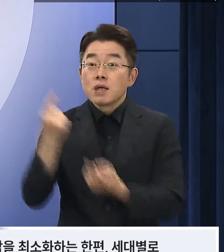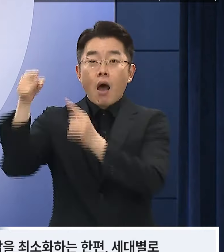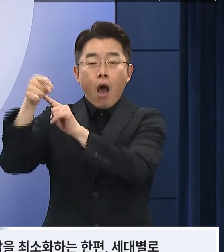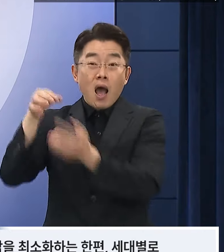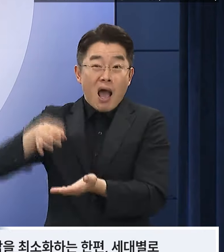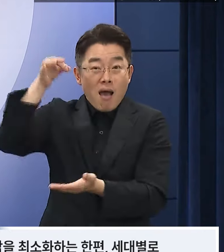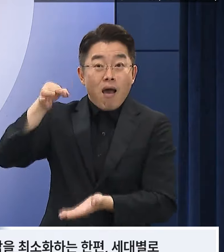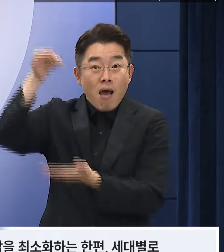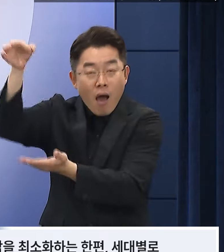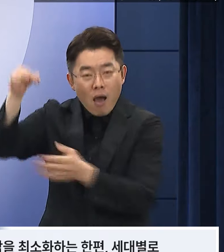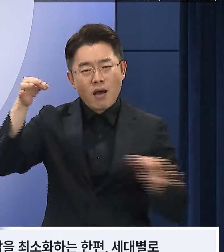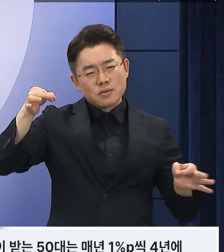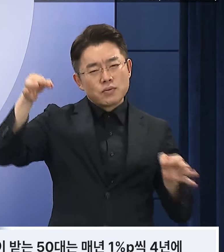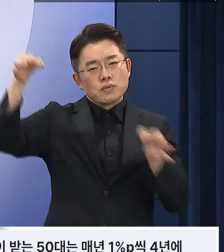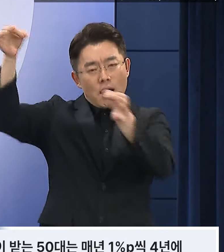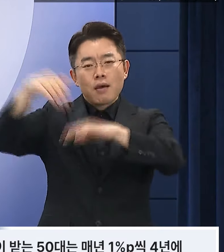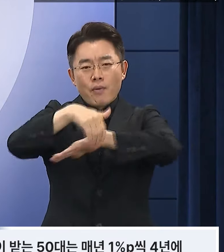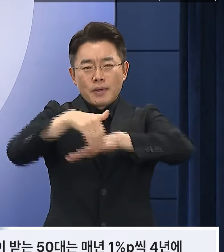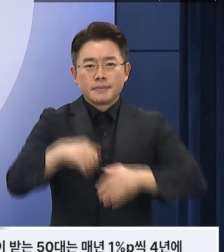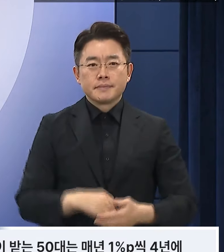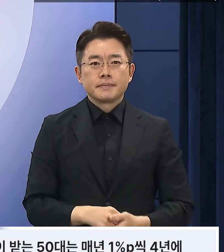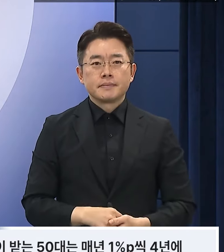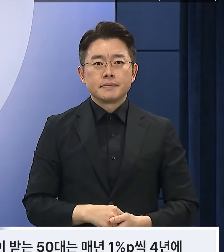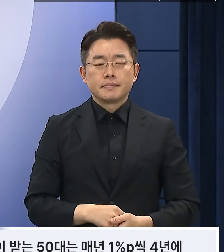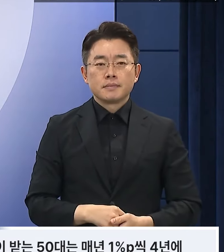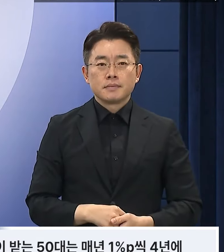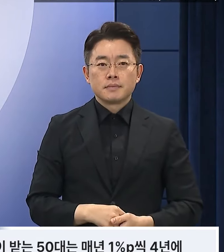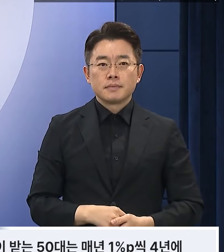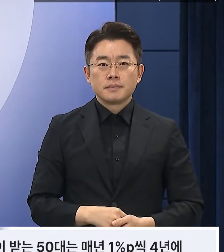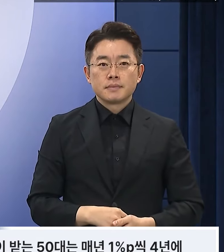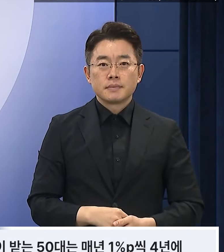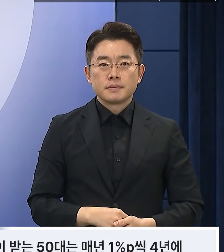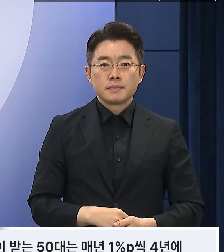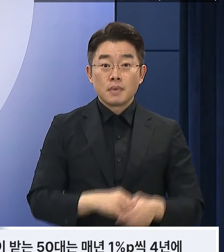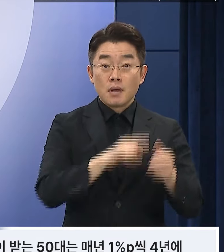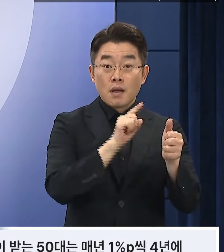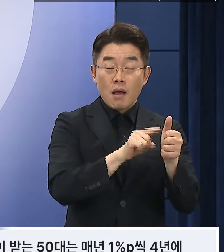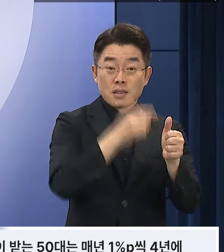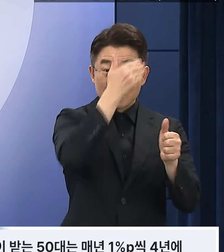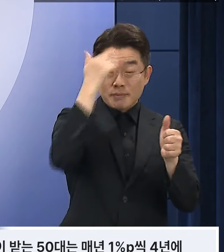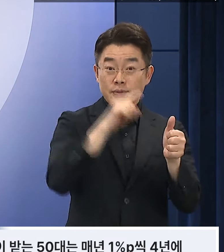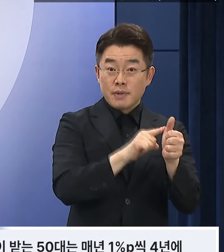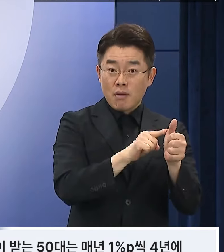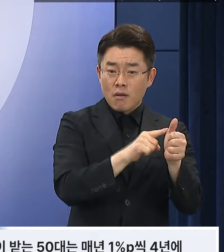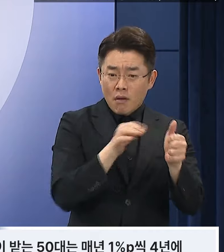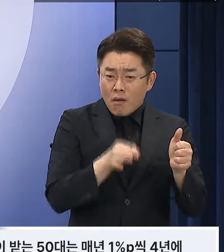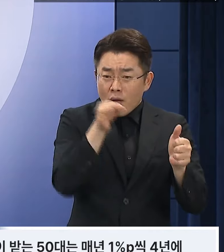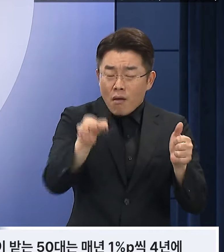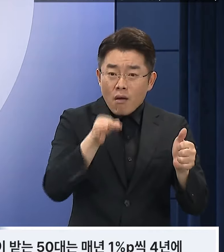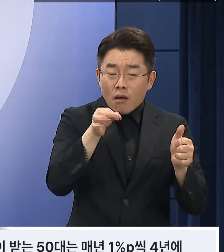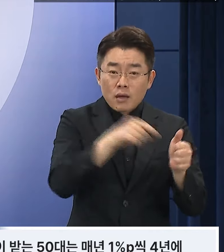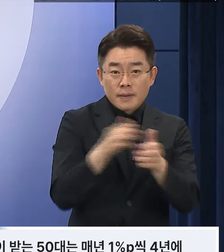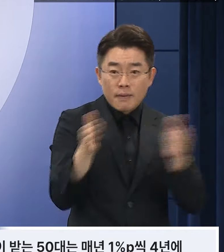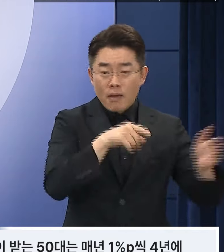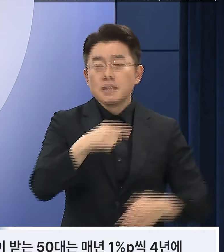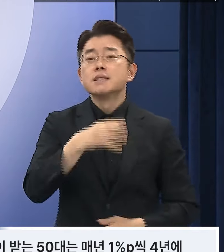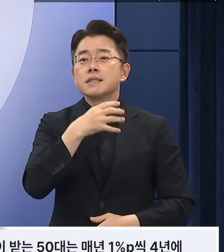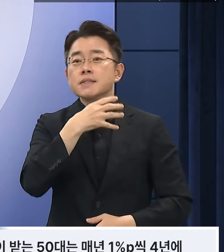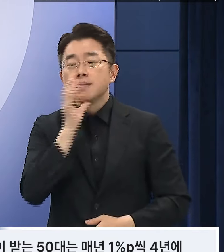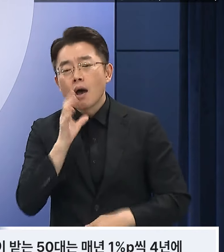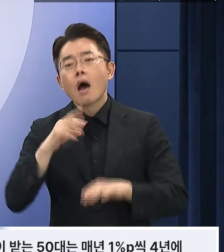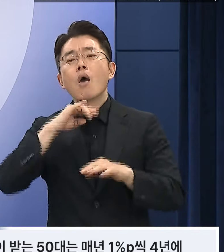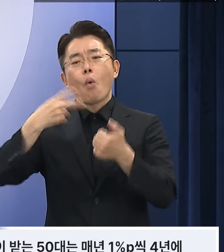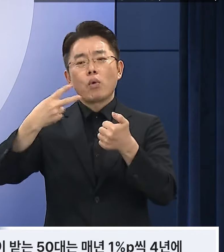완화하겠습니다. 납부한 보험료에 비해 연금 혜택을 상대적으로 많이 받는 50대는